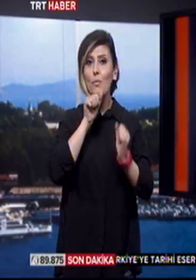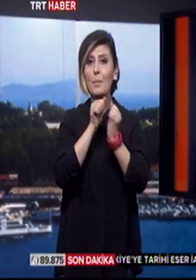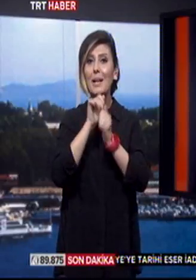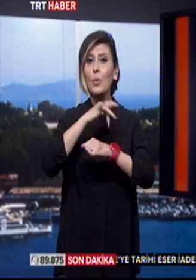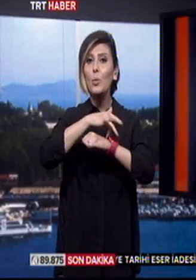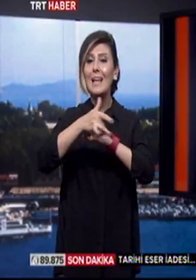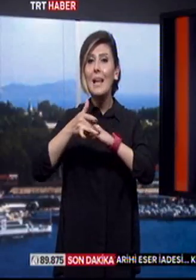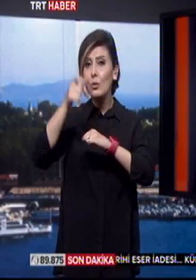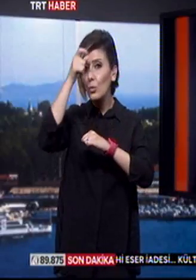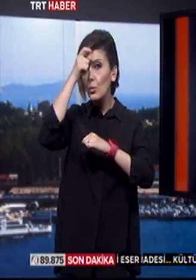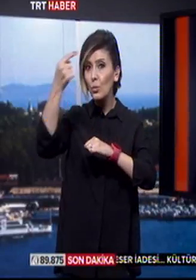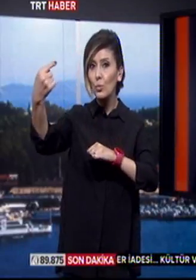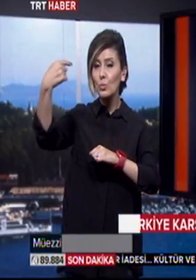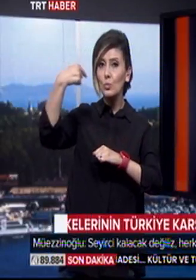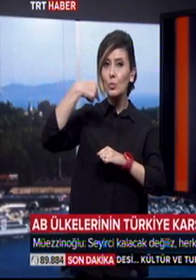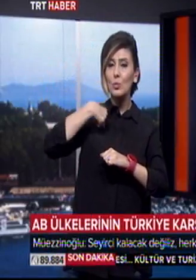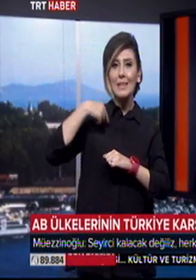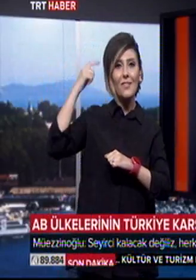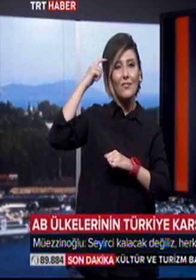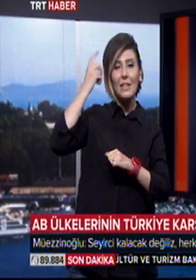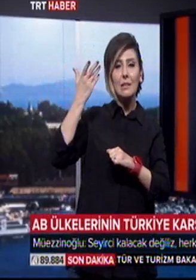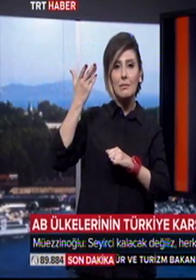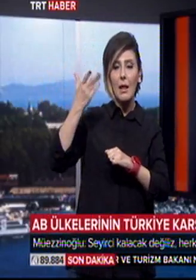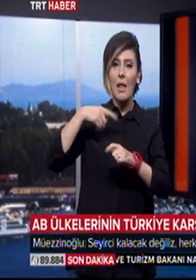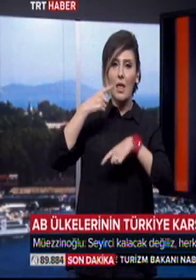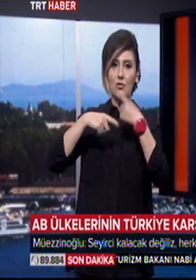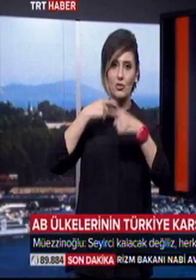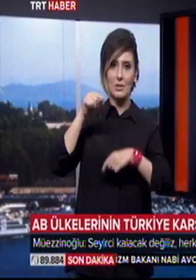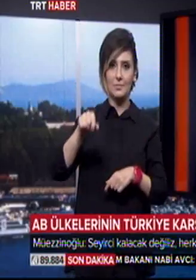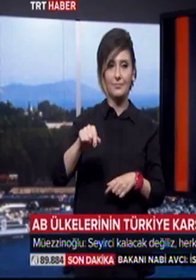Avrupa Birliği ülkelerinin Türkiye'ye karşı tavrını eleştirdi.